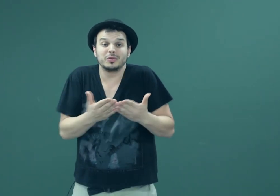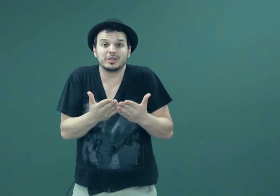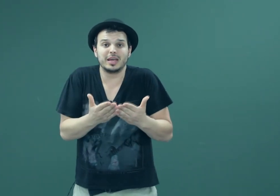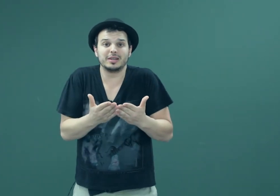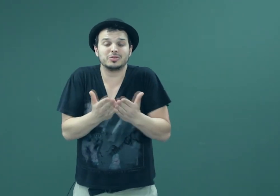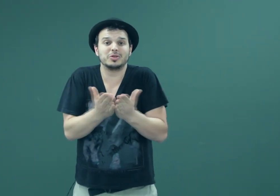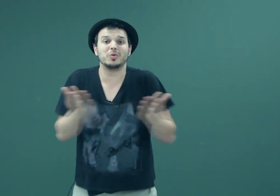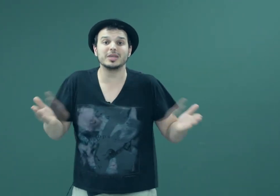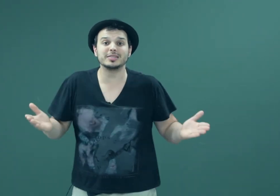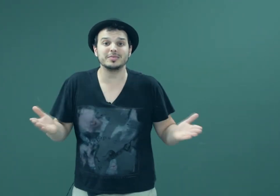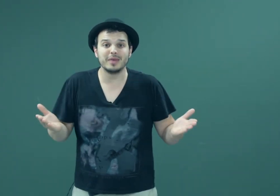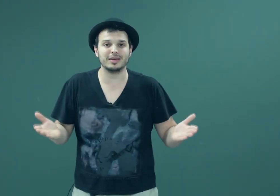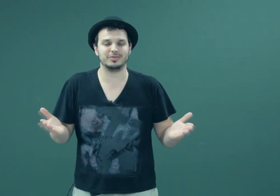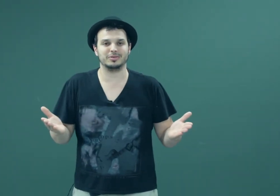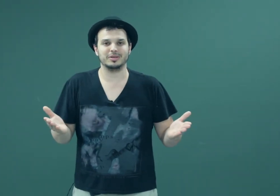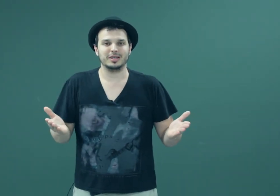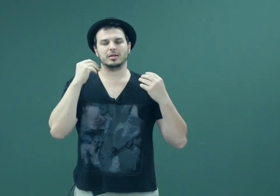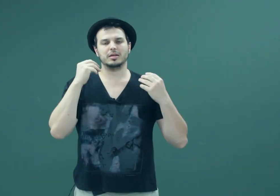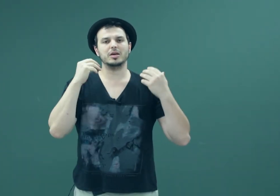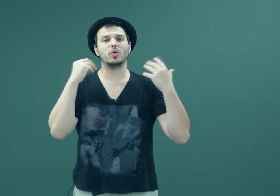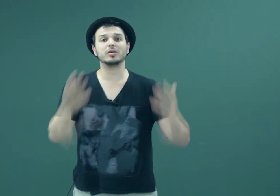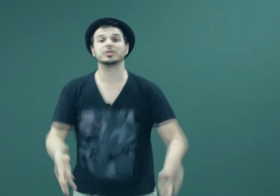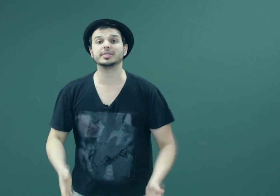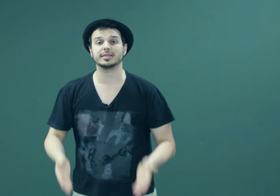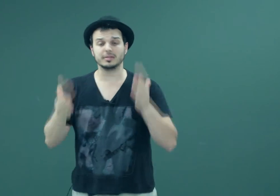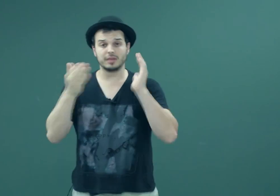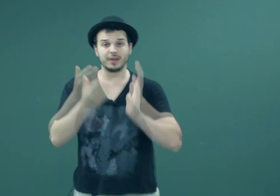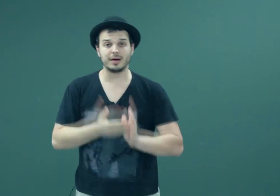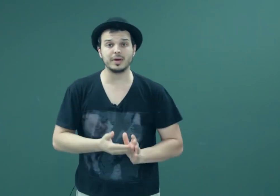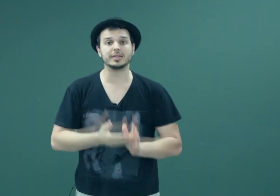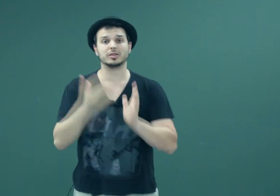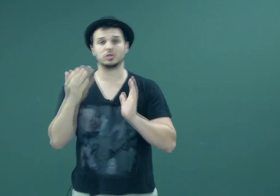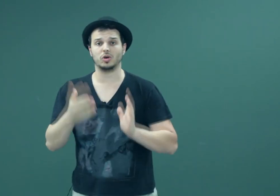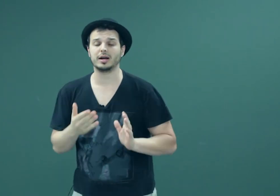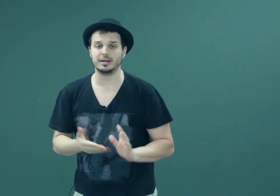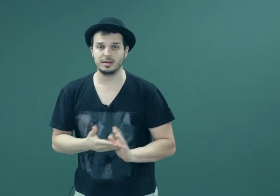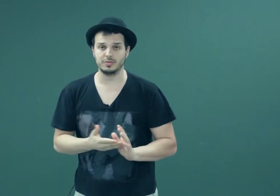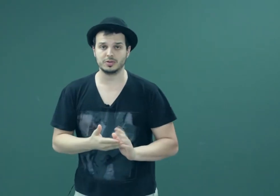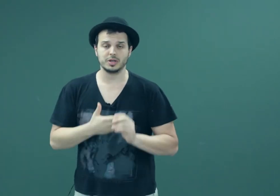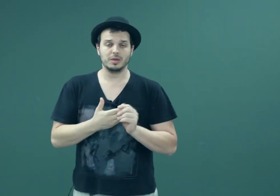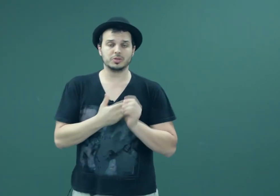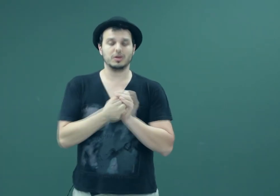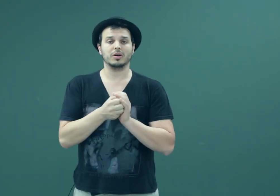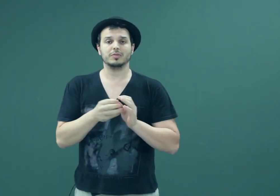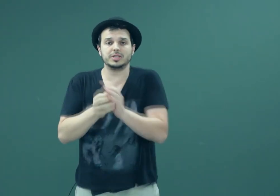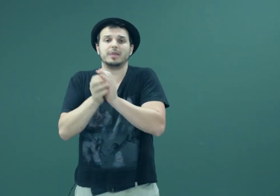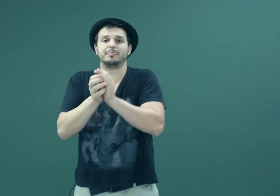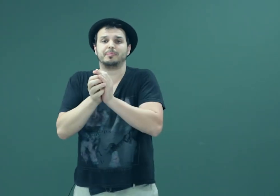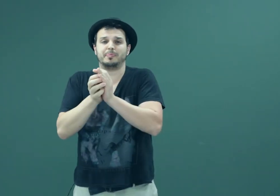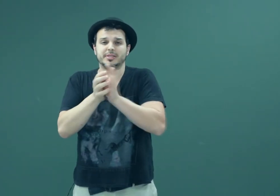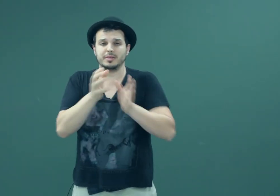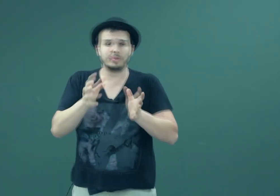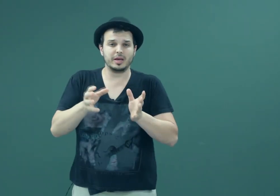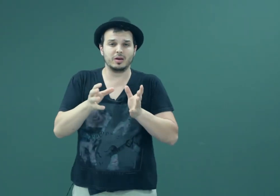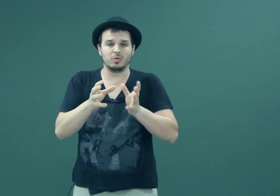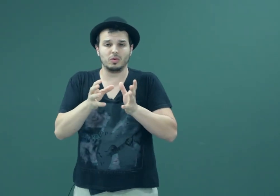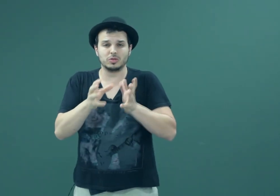fronteiras do seu conhecimento. E qual é utilização da ferramenta Toca Livros? Pessoal, você já percebeu ou